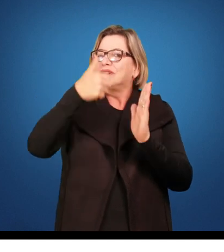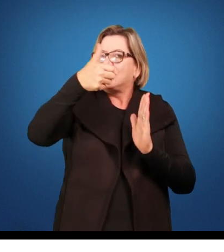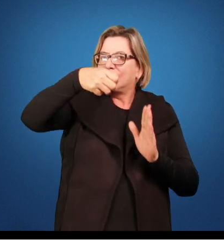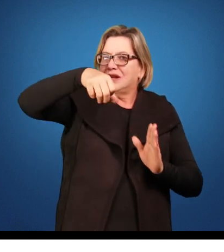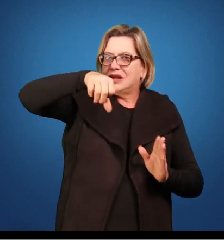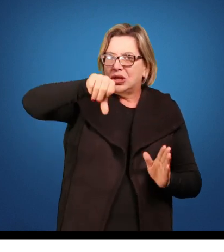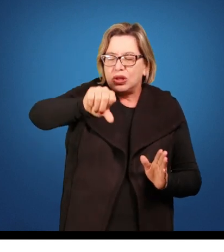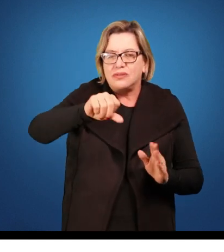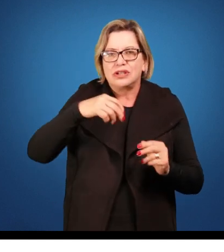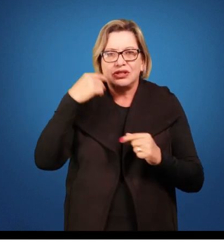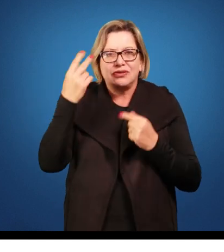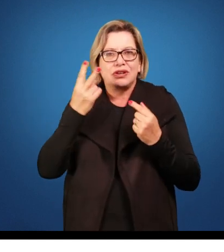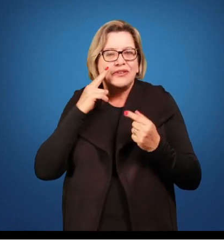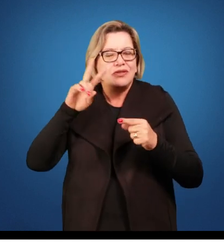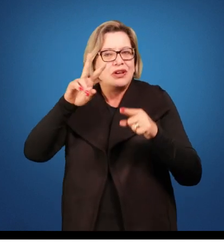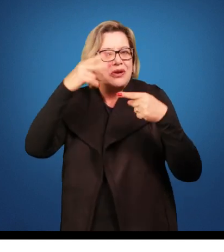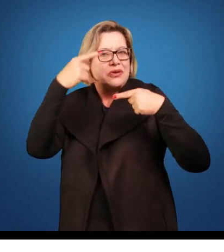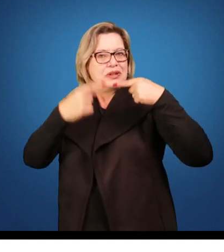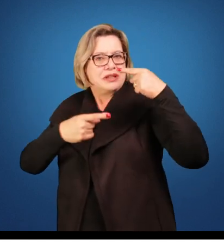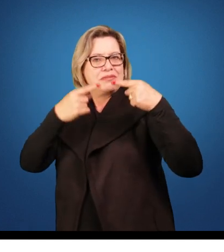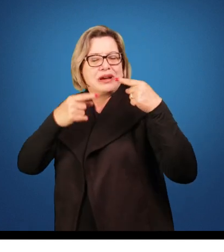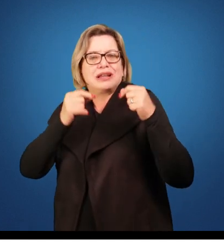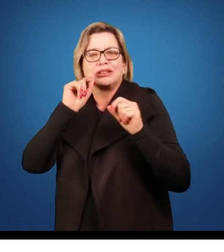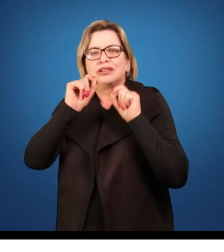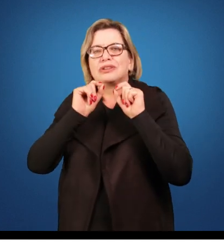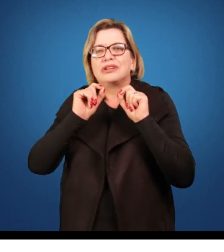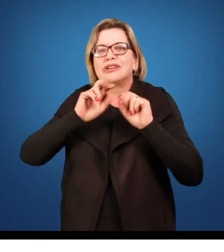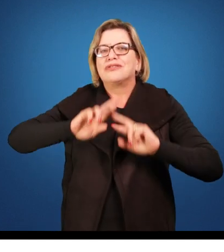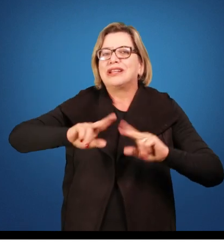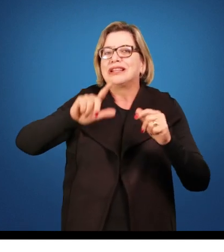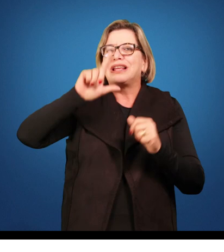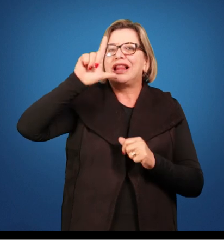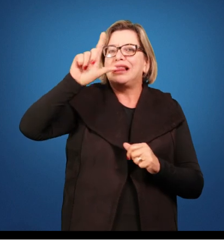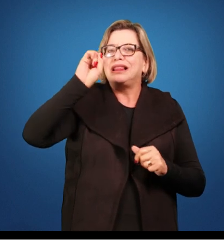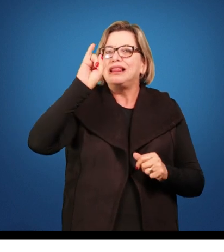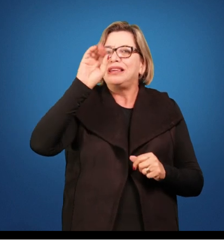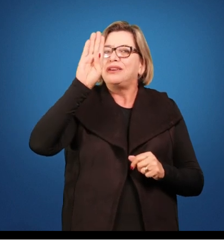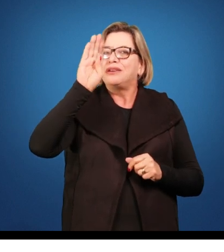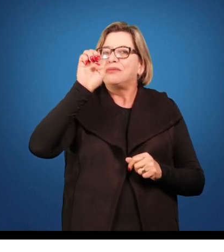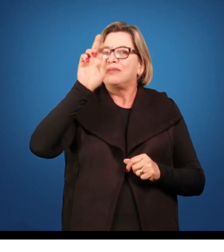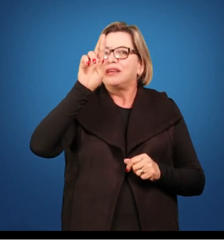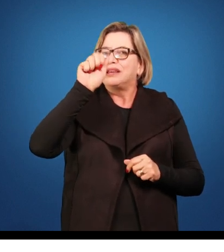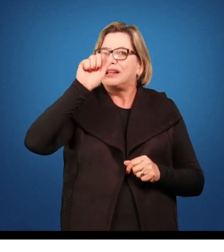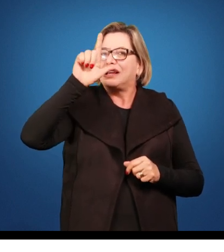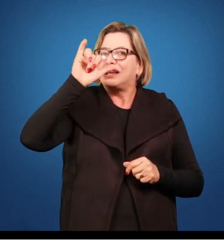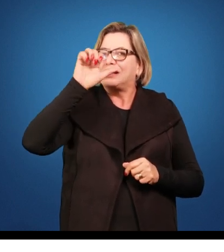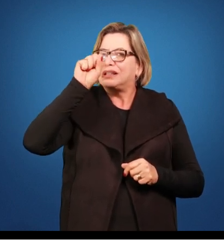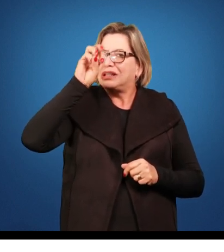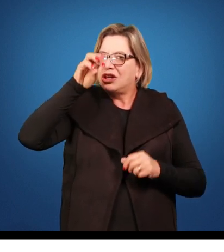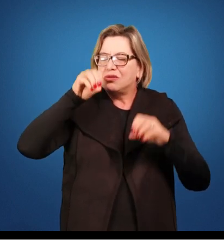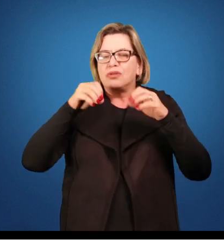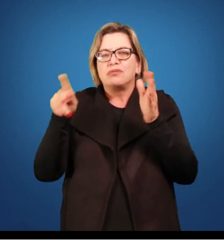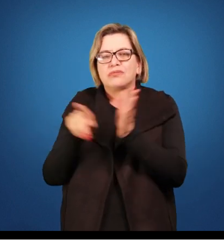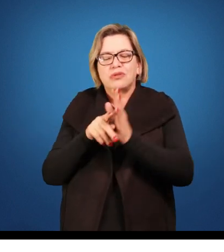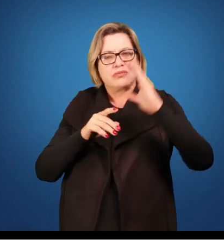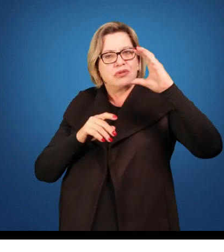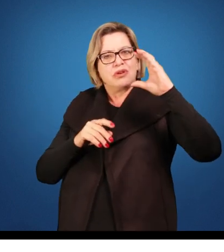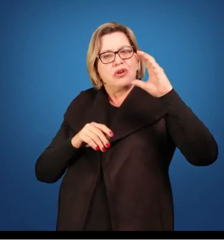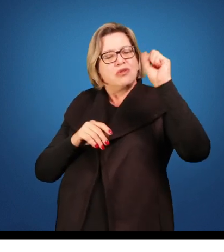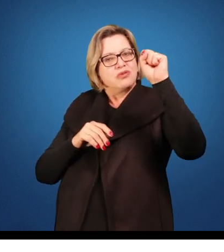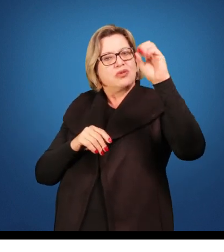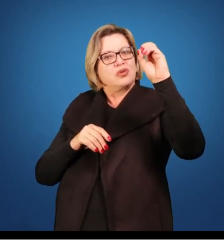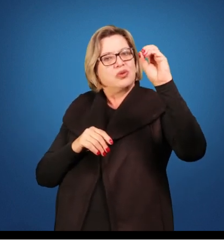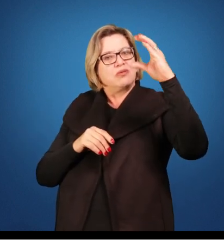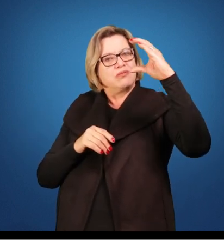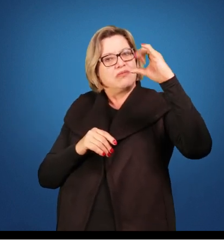enfrentar aquele famoso debate do liberalismo e do socialismo. E vamos tentar trazer a disciplina para o mundo contemporâneo, nessa